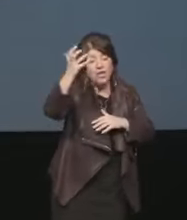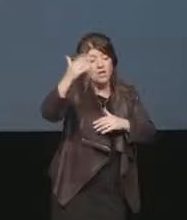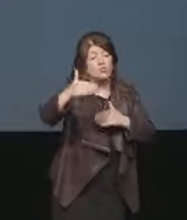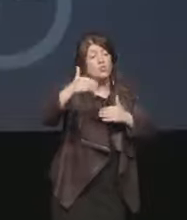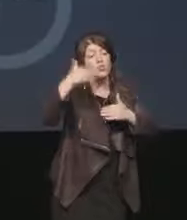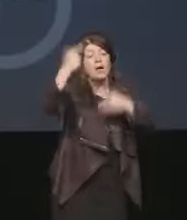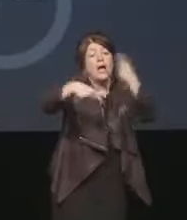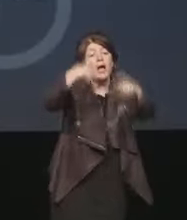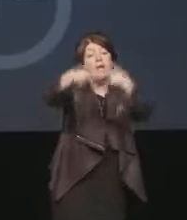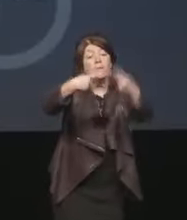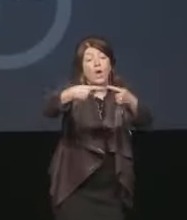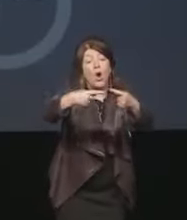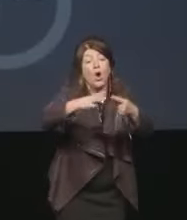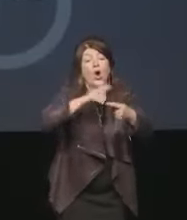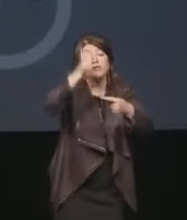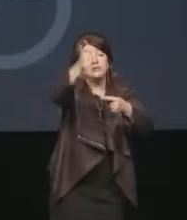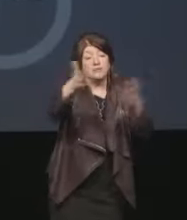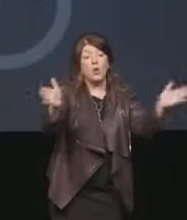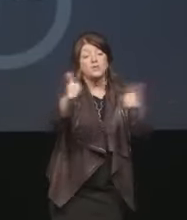libro grazie a tutti